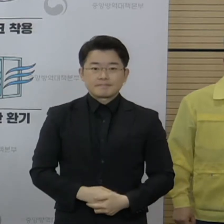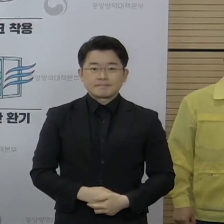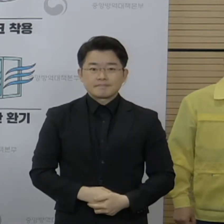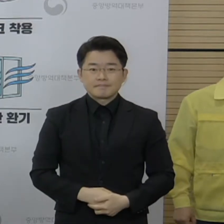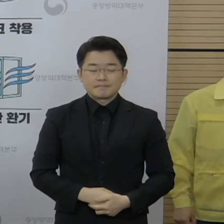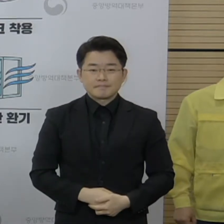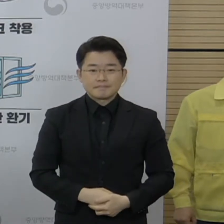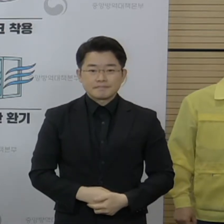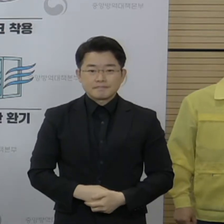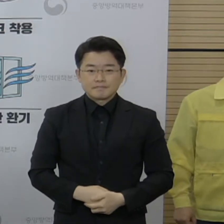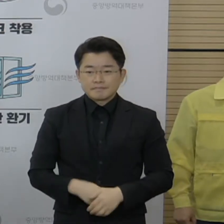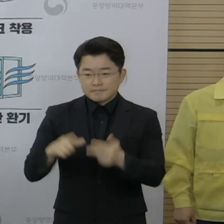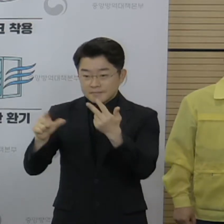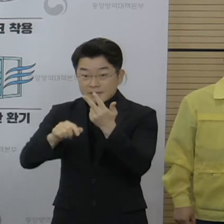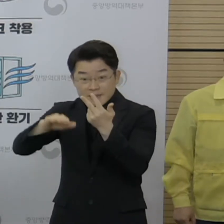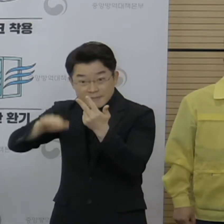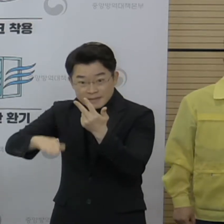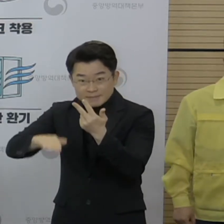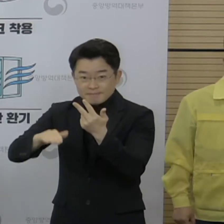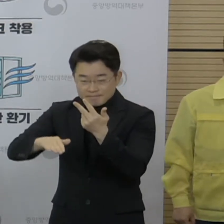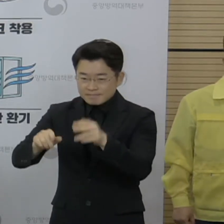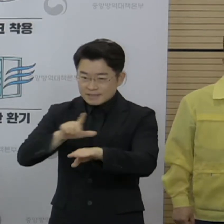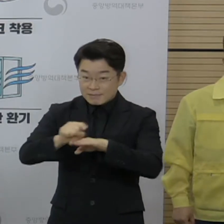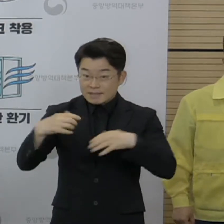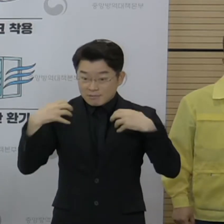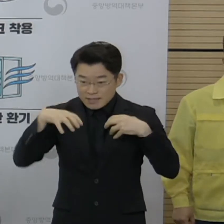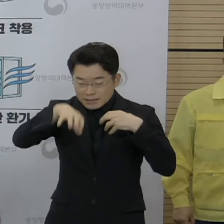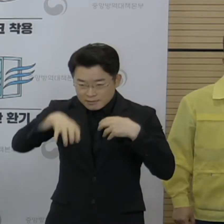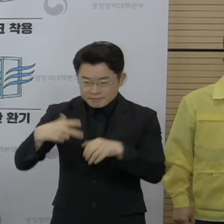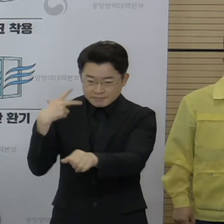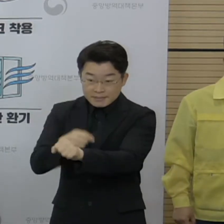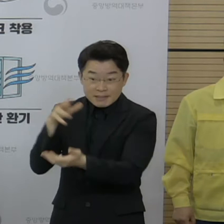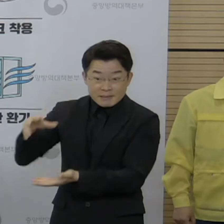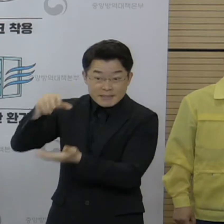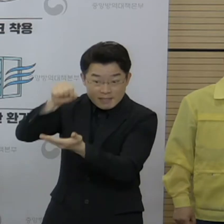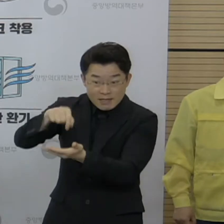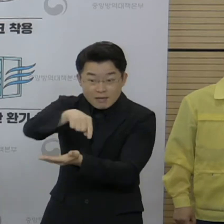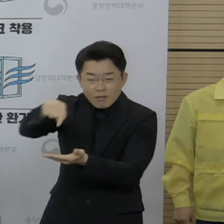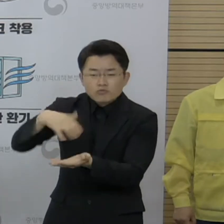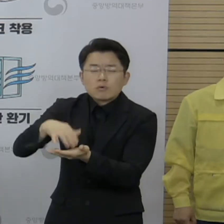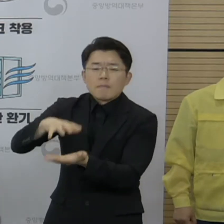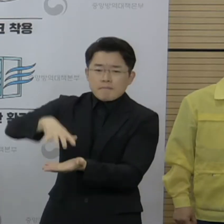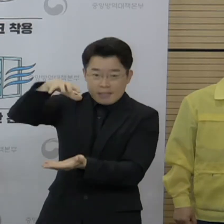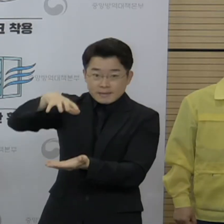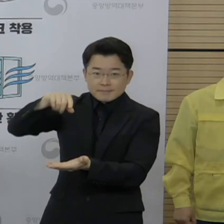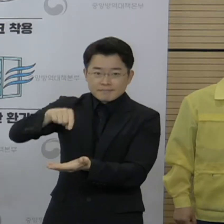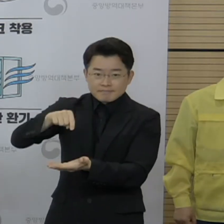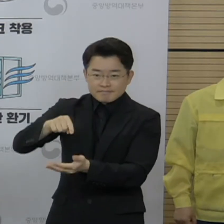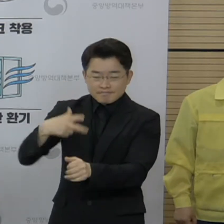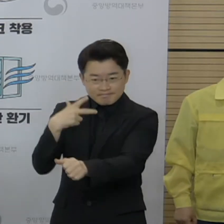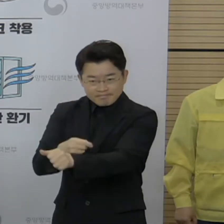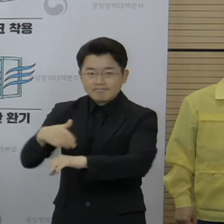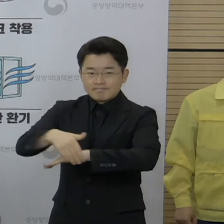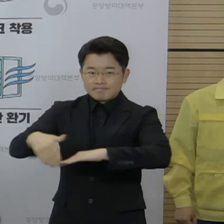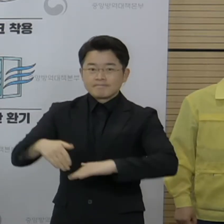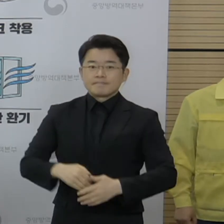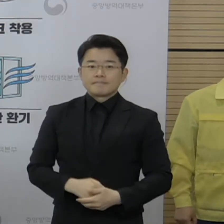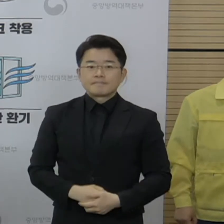이와 함께 7월 말에 시행되는 지자체 자율 접종의 규모를 확대하여 시행할 계획입니다.